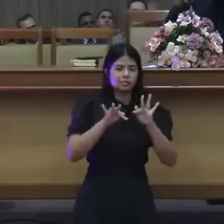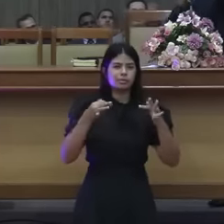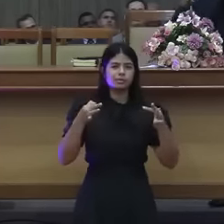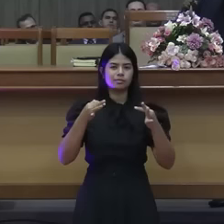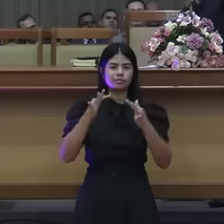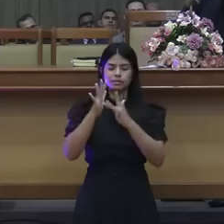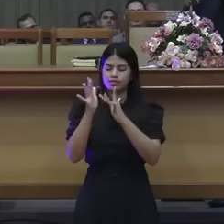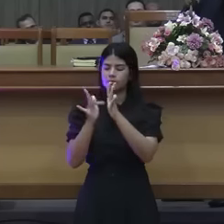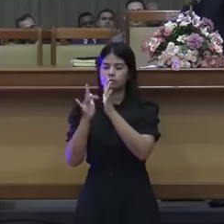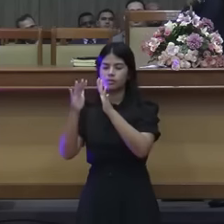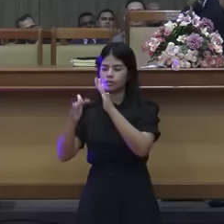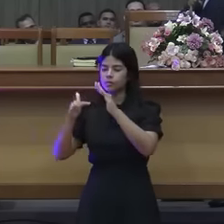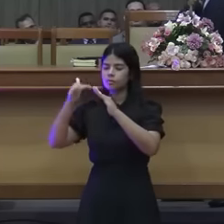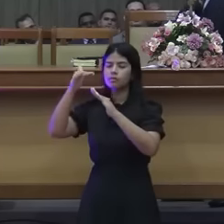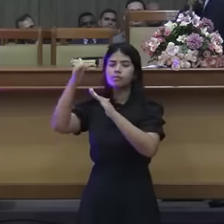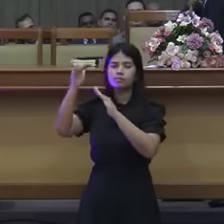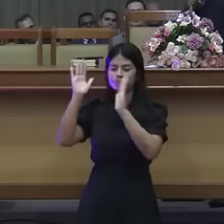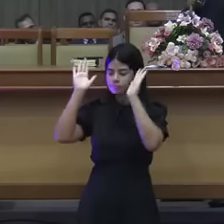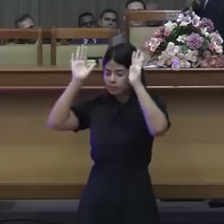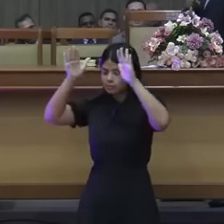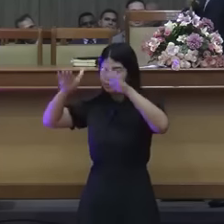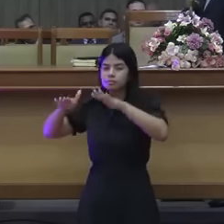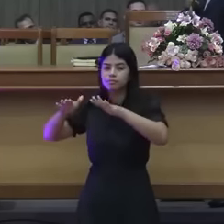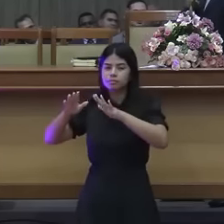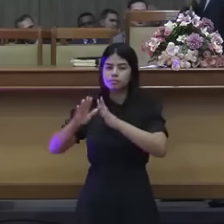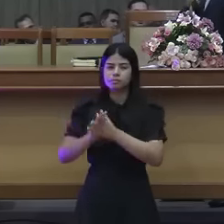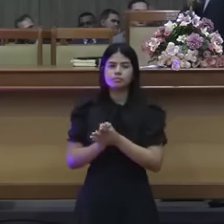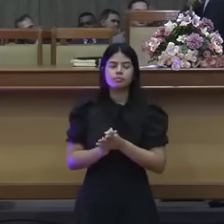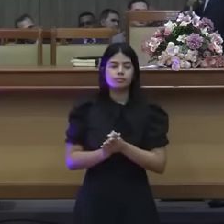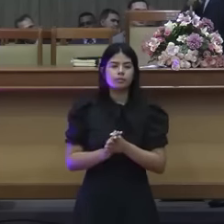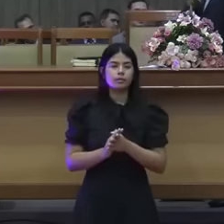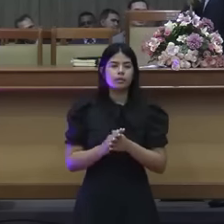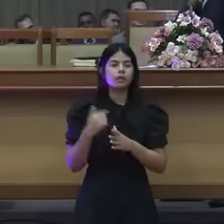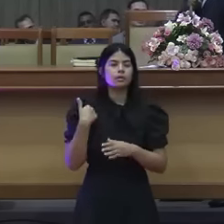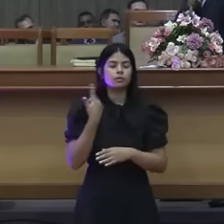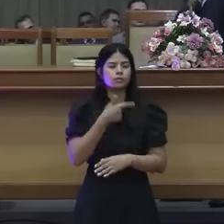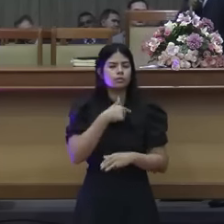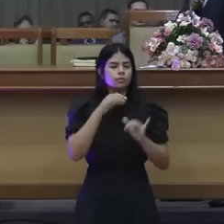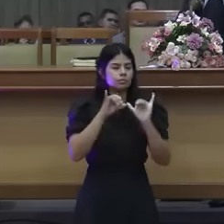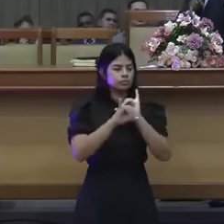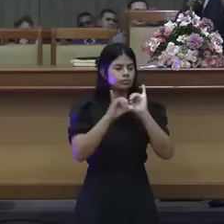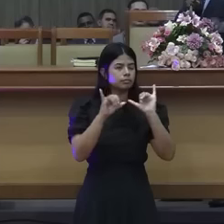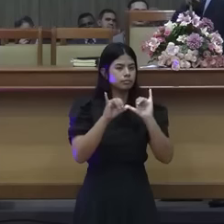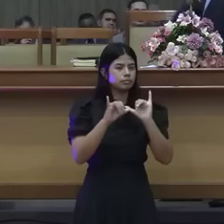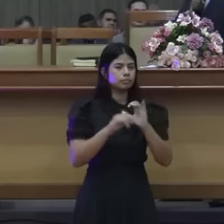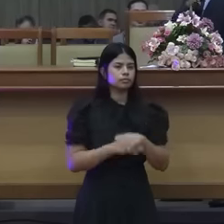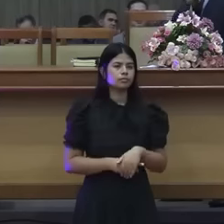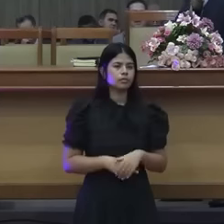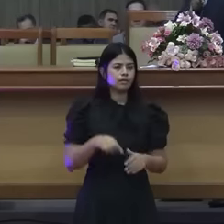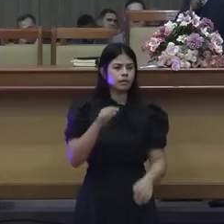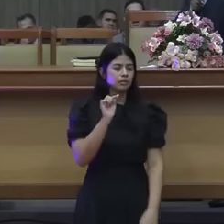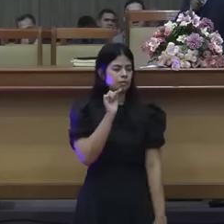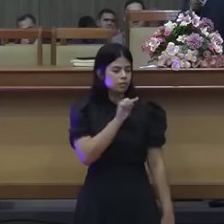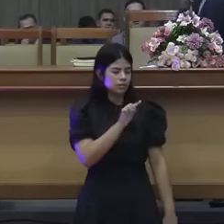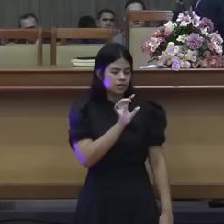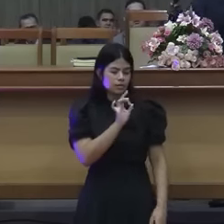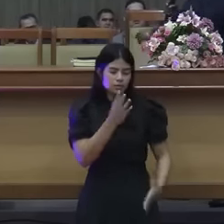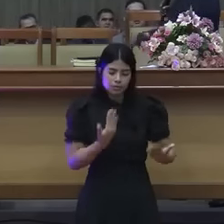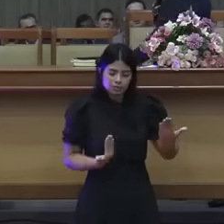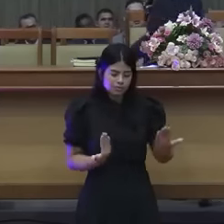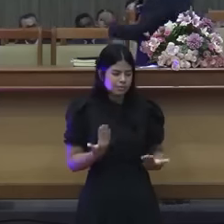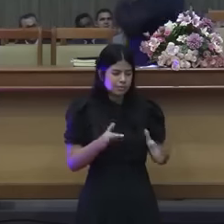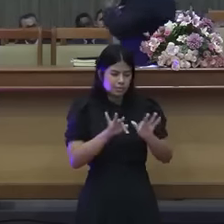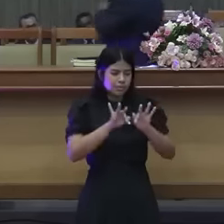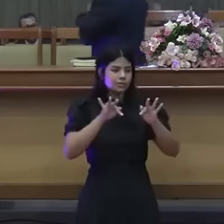olha aí pra você diz aí diga aí irmão aqui dentro diga aí pra ele aqui dentro filho tu é só um servo na casa nós